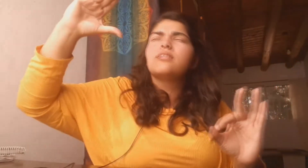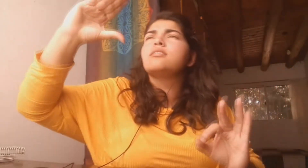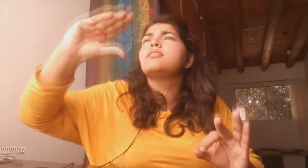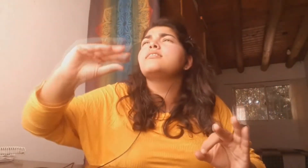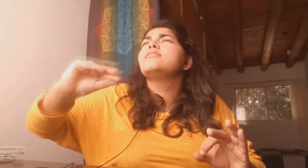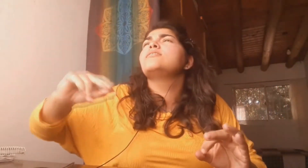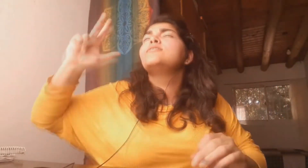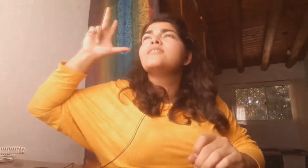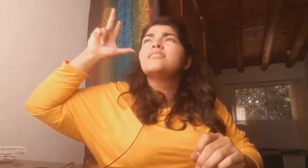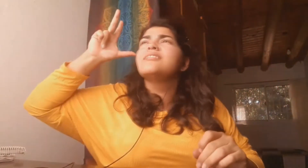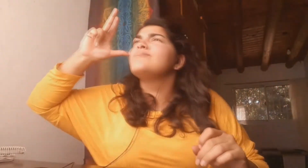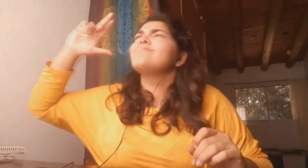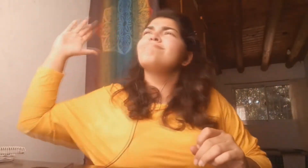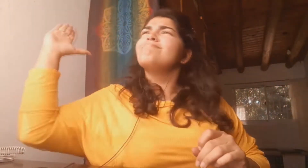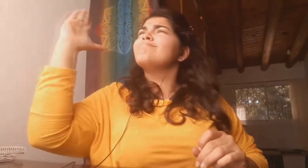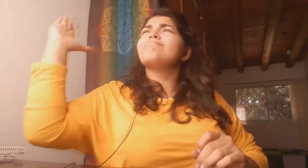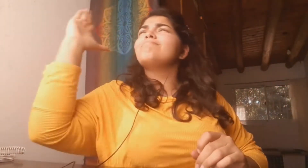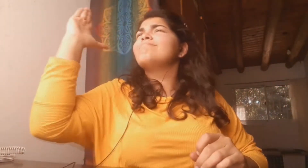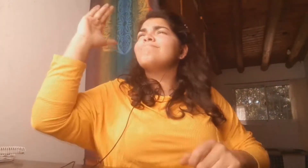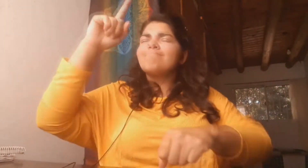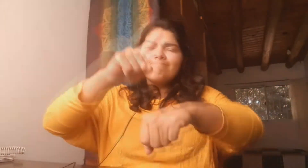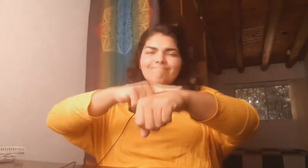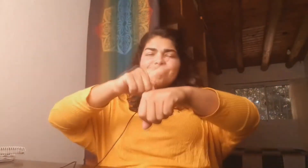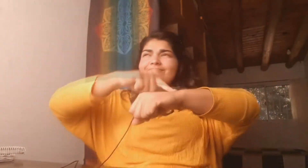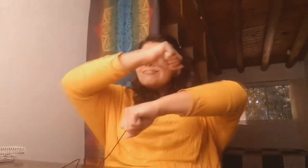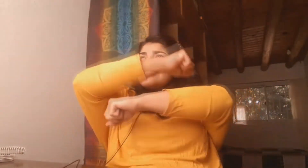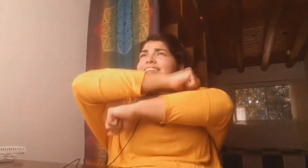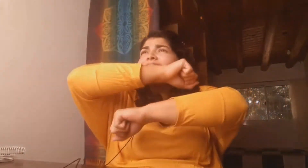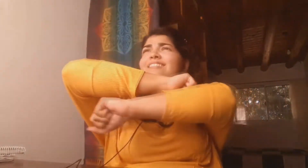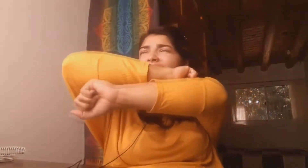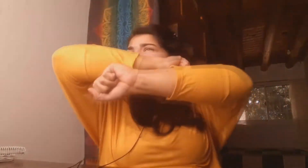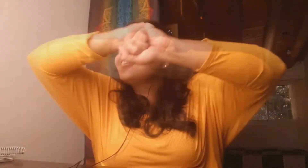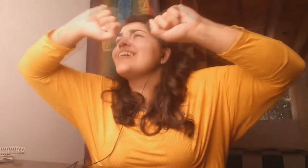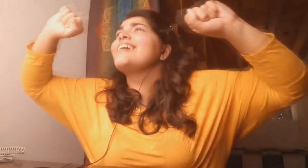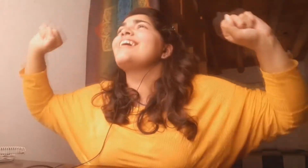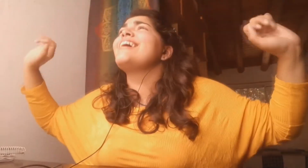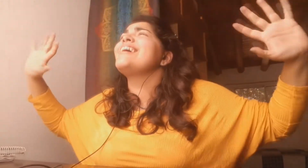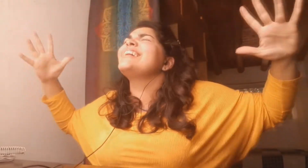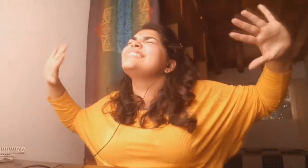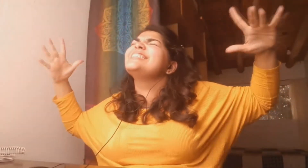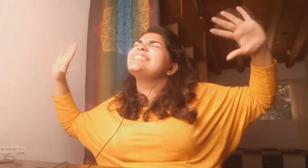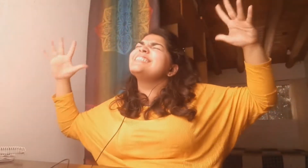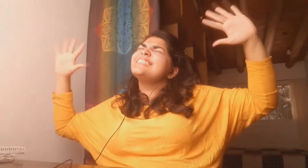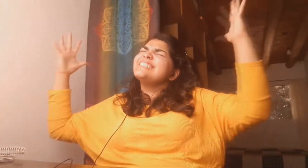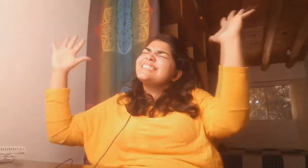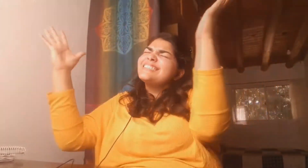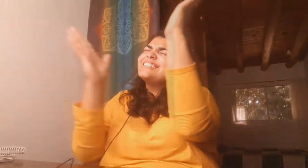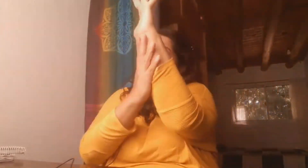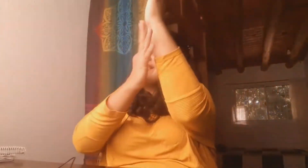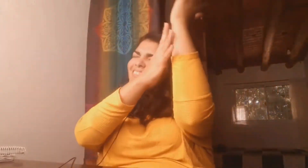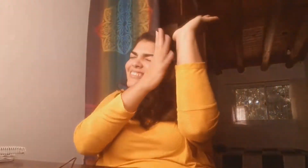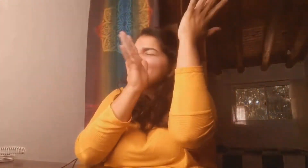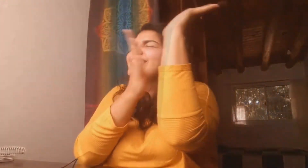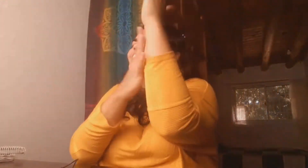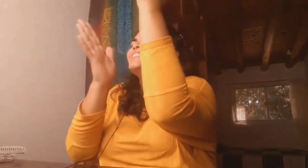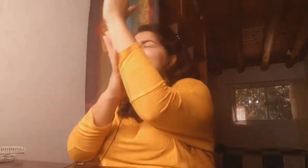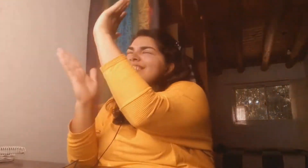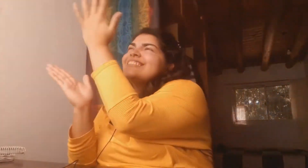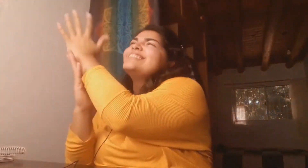Pero son las ocho y ha salido, aplaudir a tu ventana, me